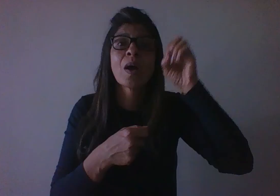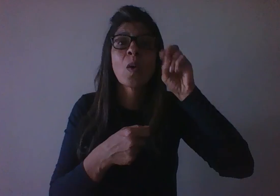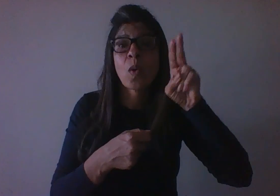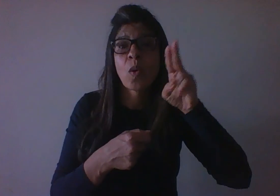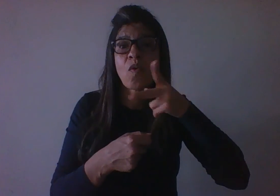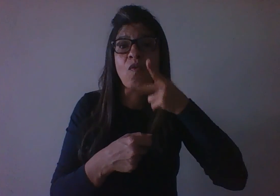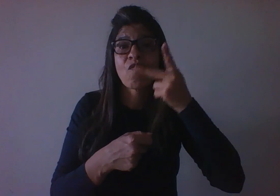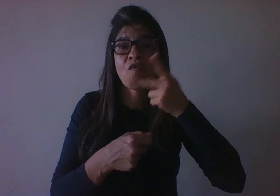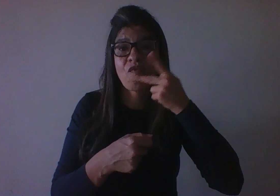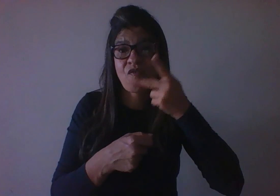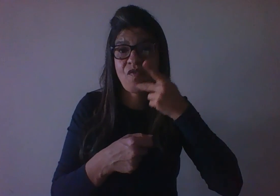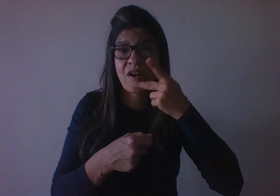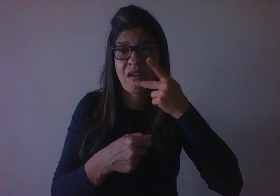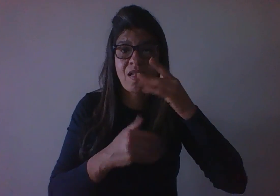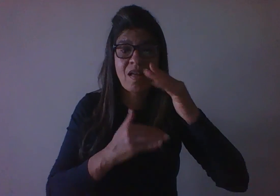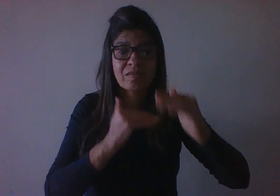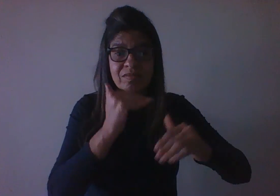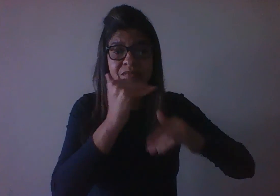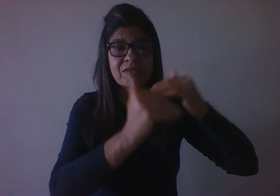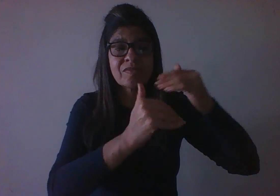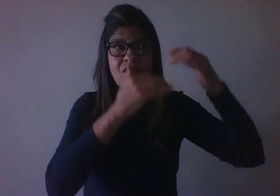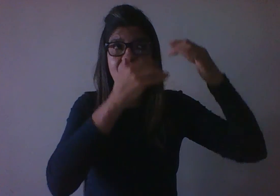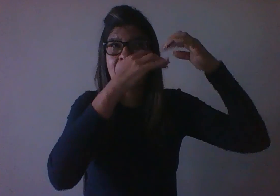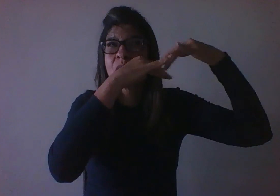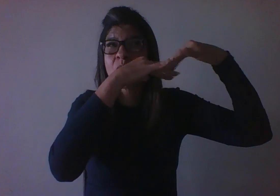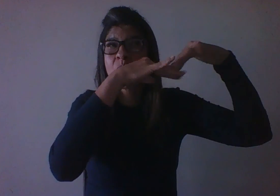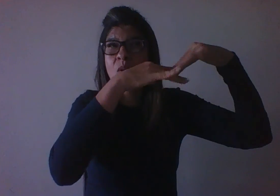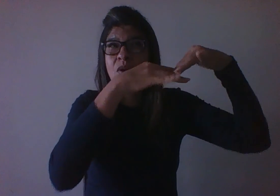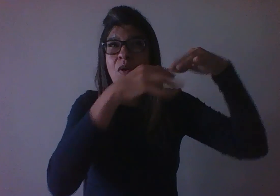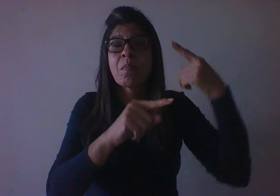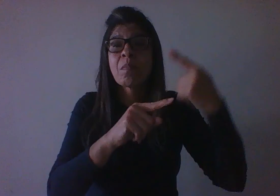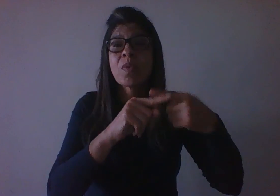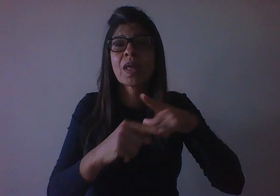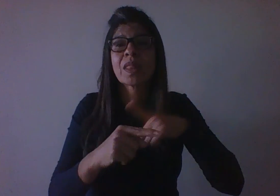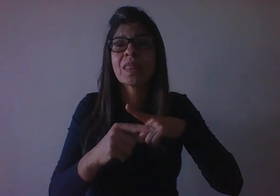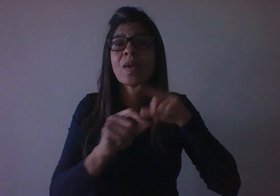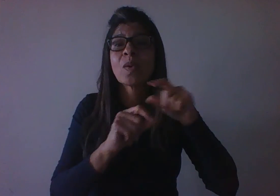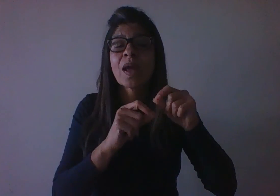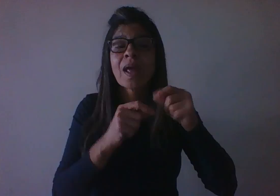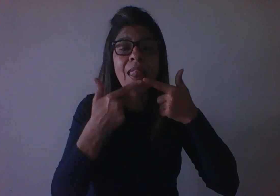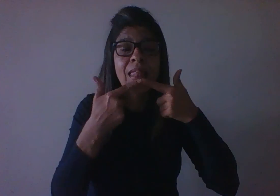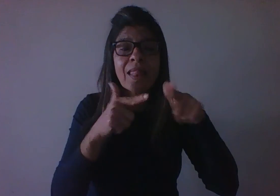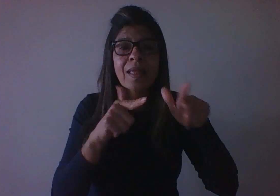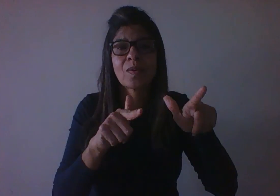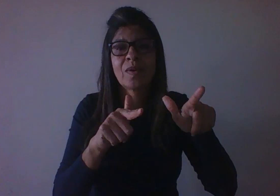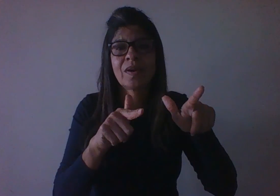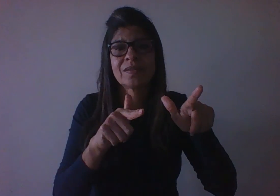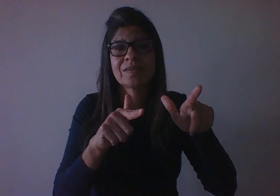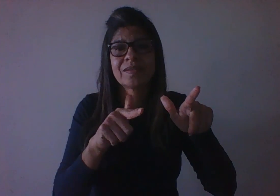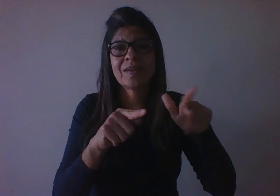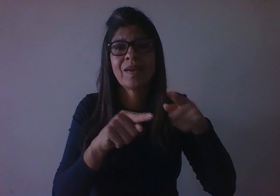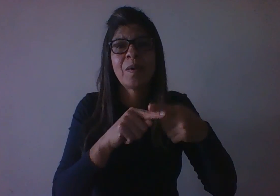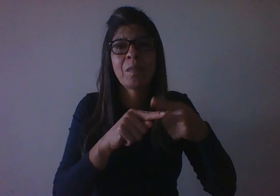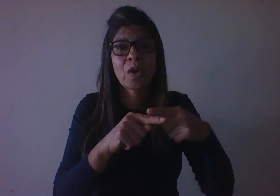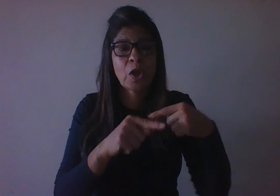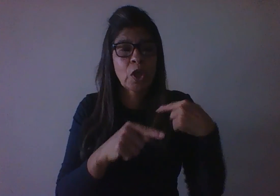de desenvolvimento cognitivo porque existe uma linguagem, porque a gente pensa, porque existem palavras para organizar esse